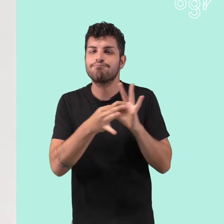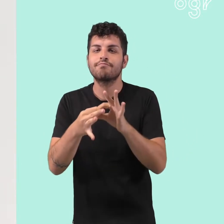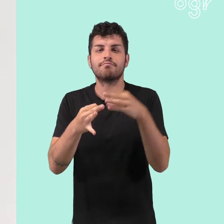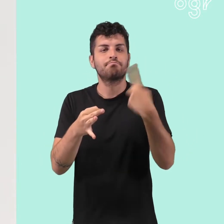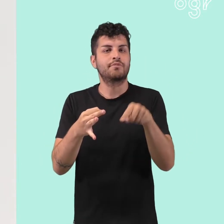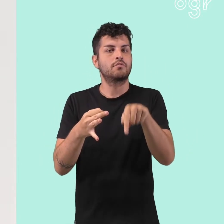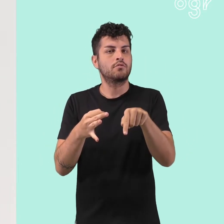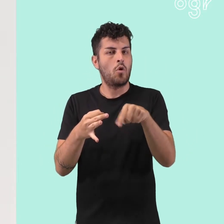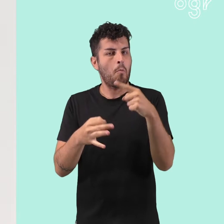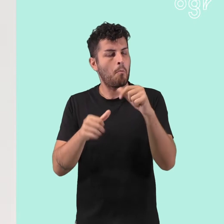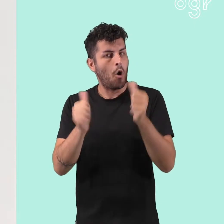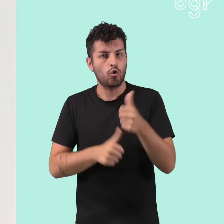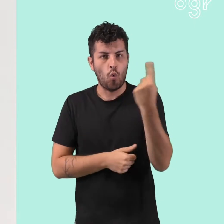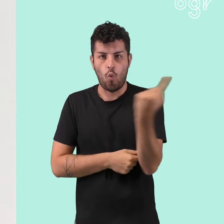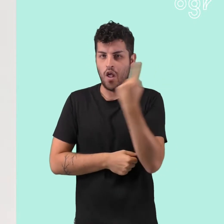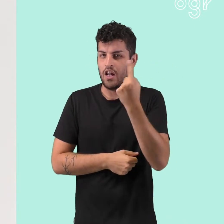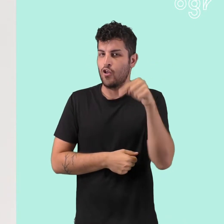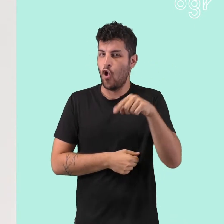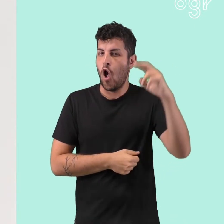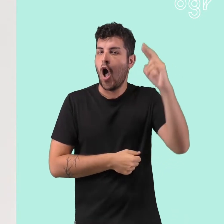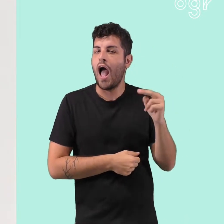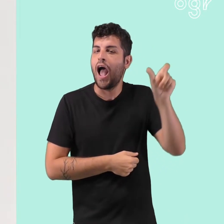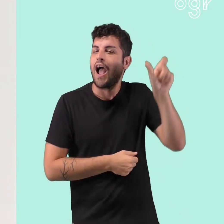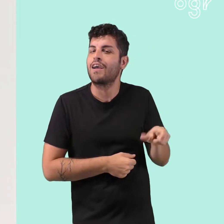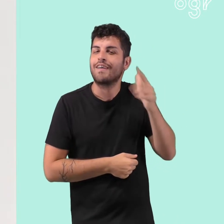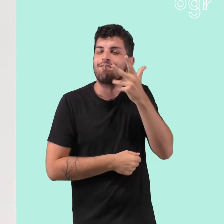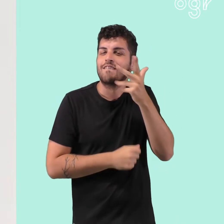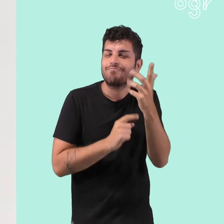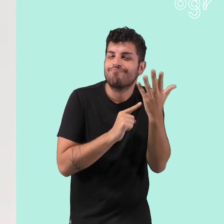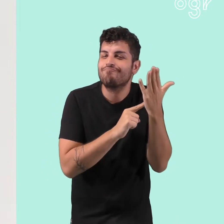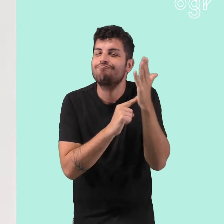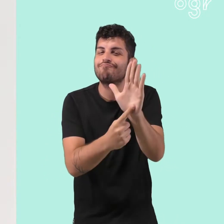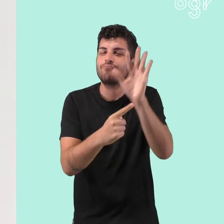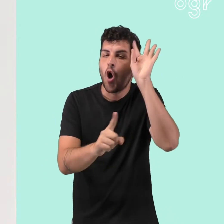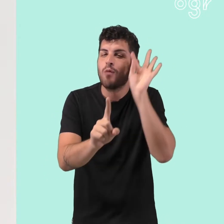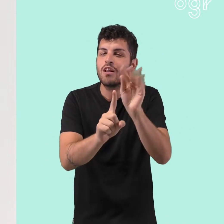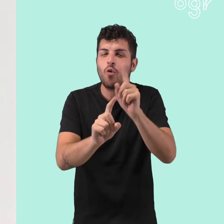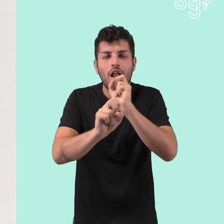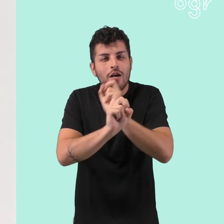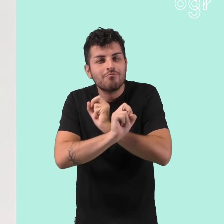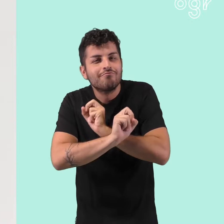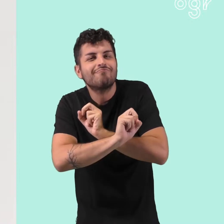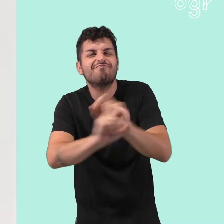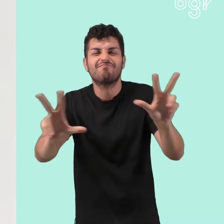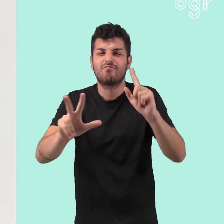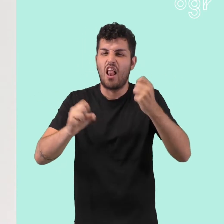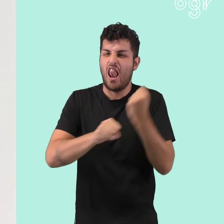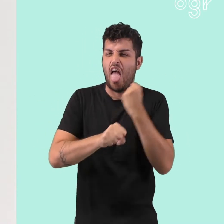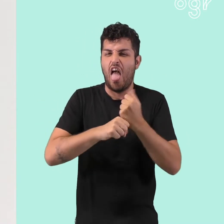computazionale in una modalità inedita, l'artista pone l'attenzione sulla falsa ideologia della scomparsa del